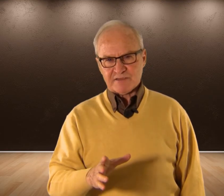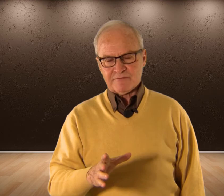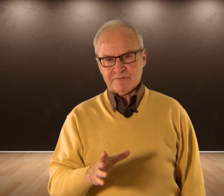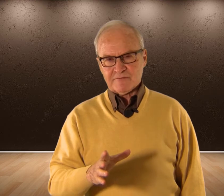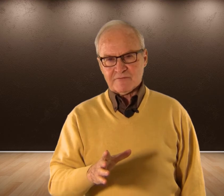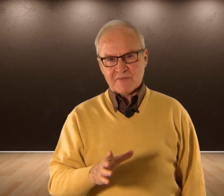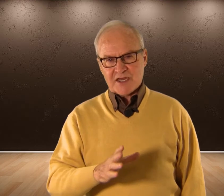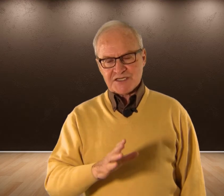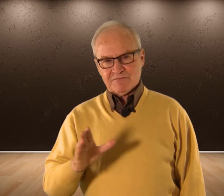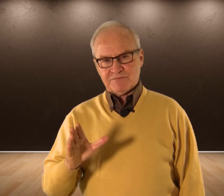Así